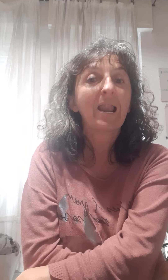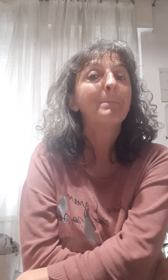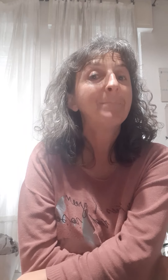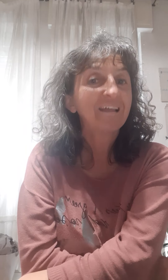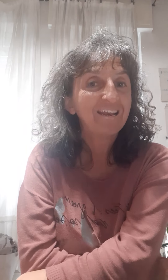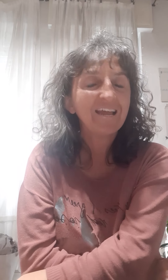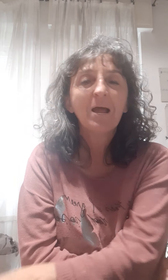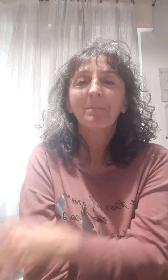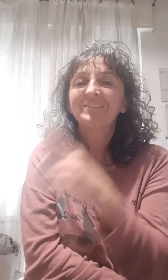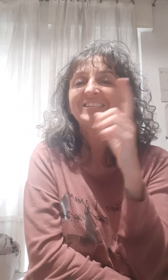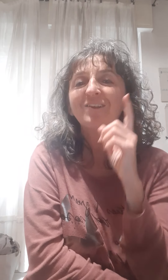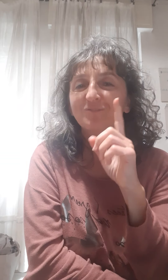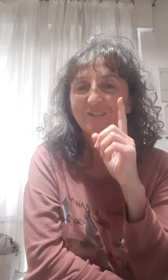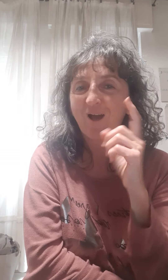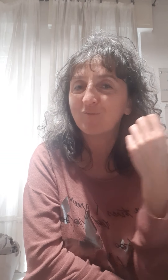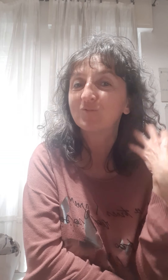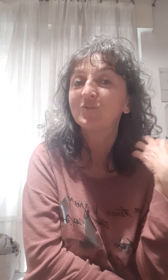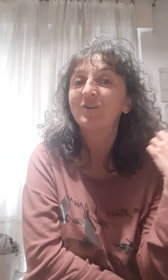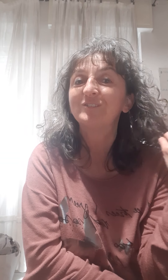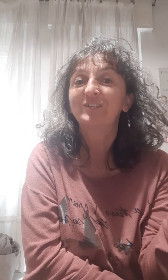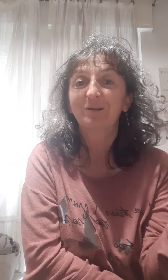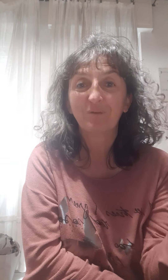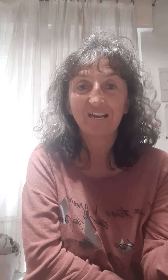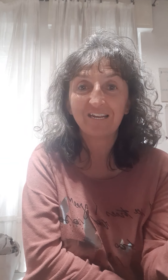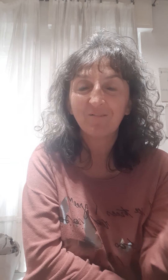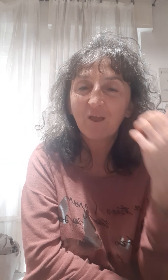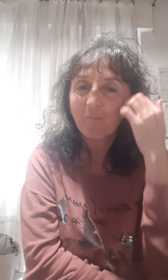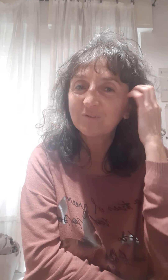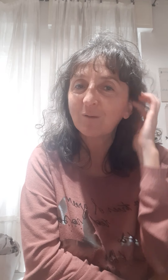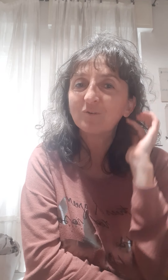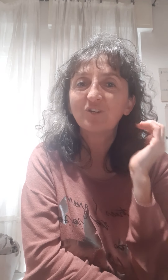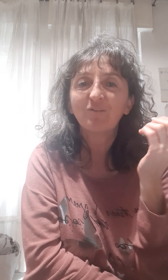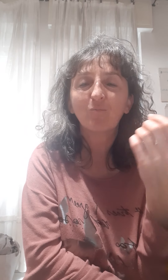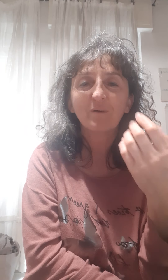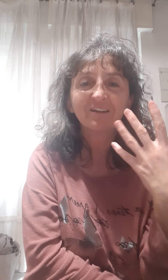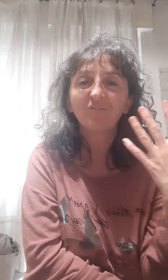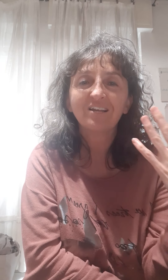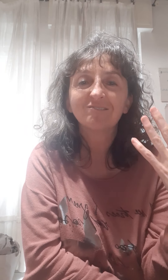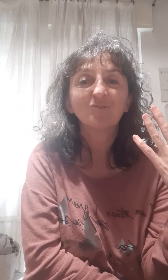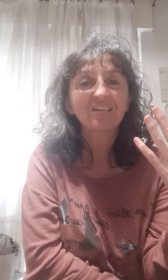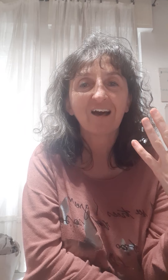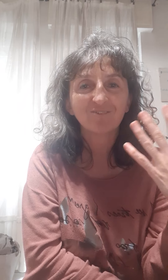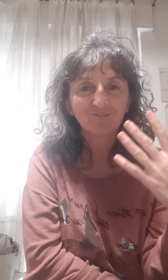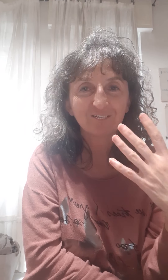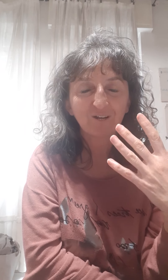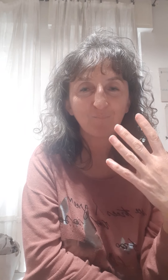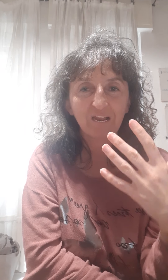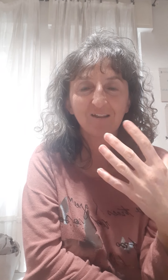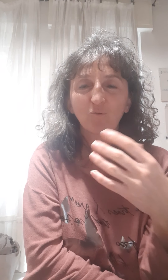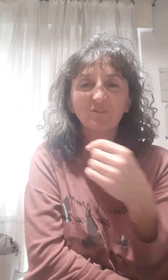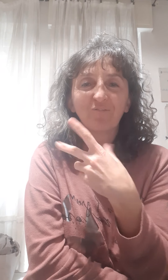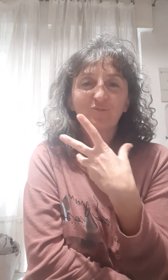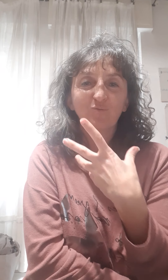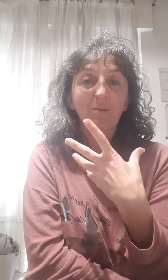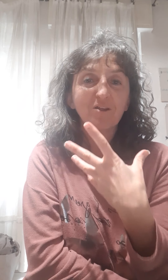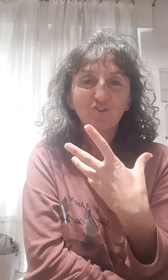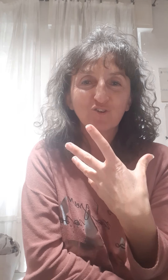la pelle, ma se lo usiamo sui nostri capelli possiamo ricevere un bel riflesso chiaro ai nostri capelli, come se fosse una mesh